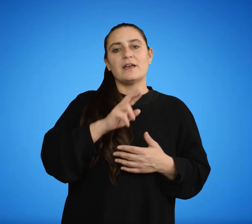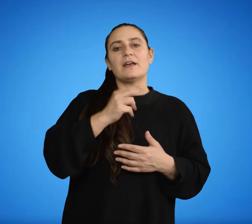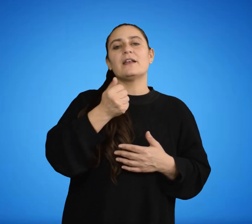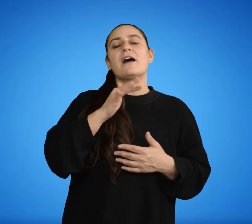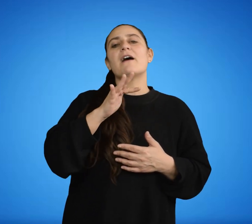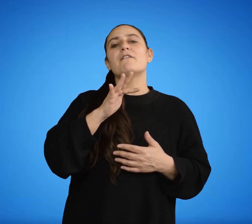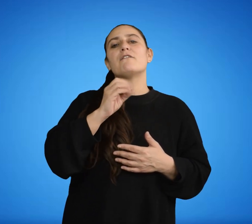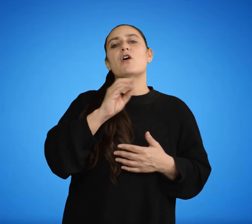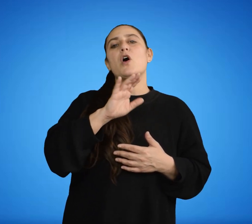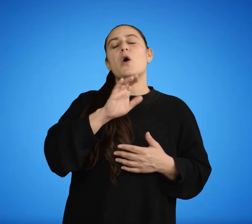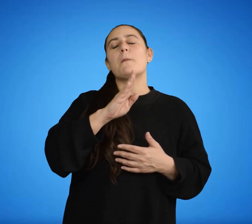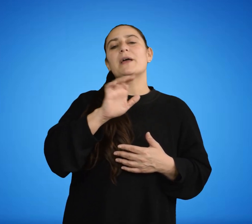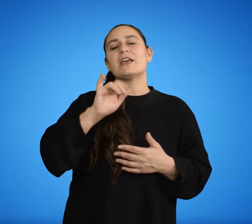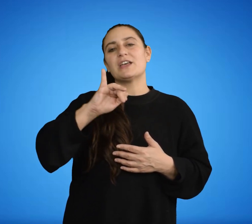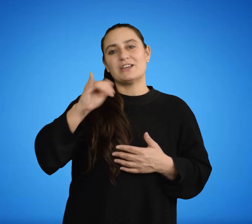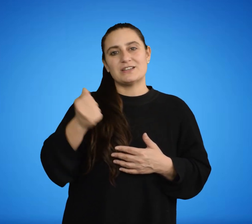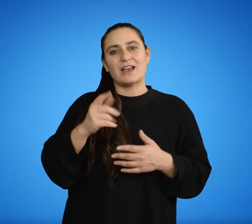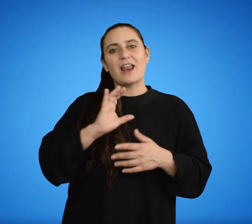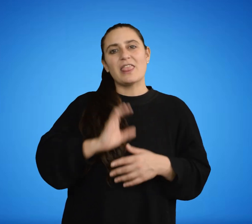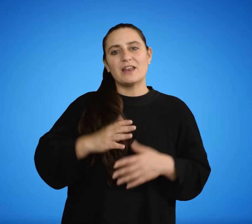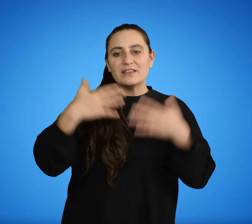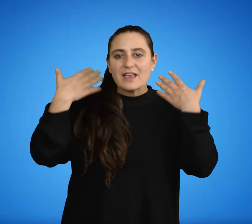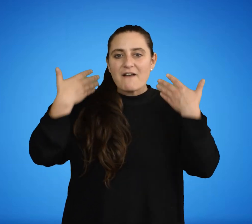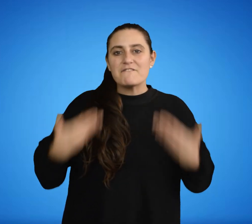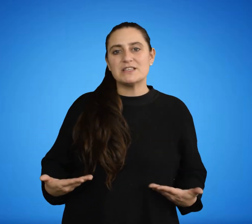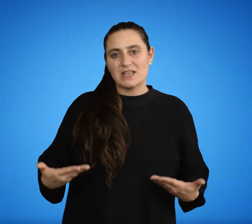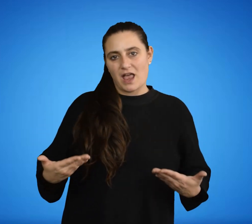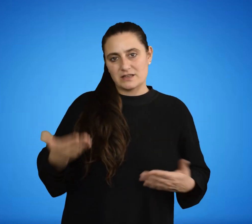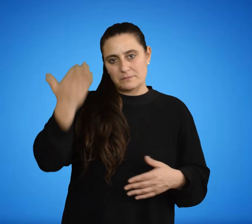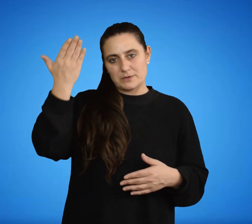Grafopeya, conjunto de características físicas de un personaje.